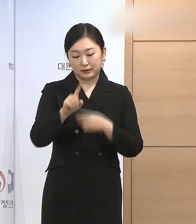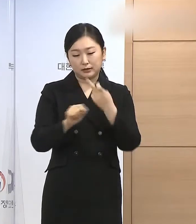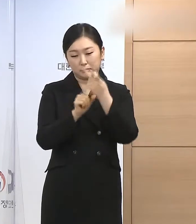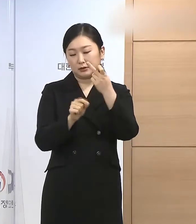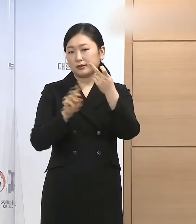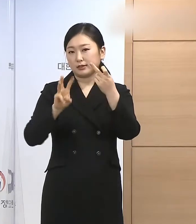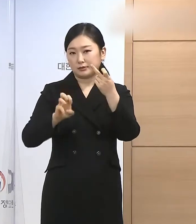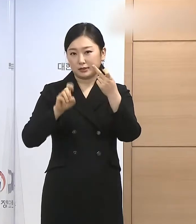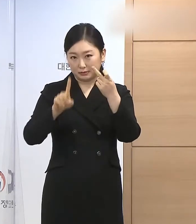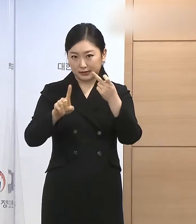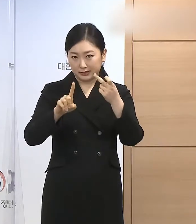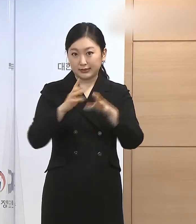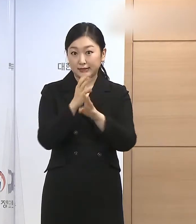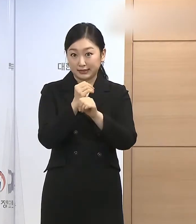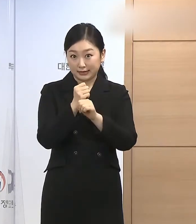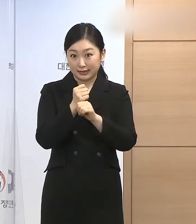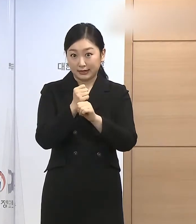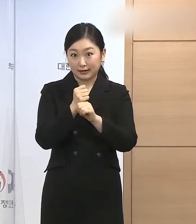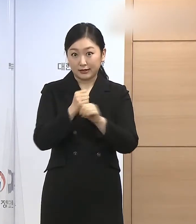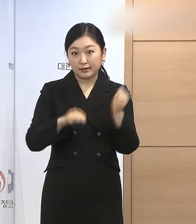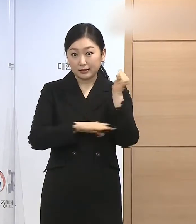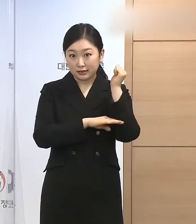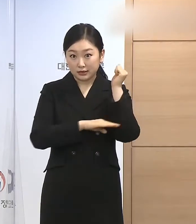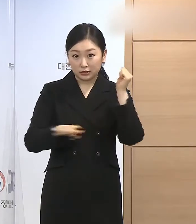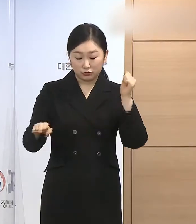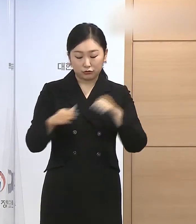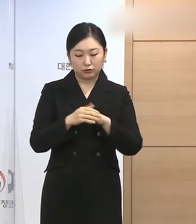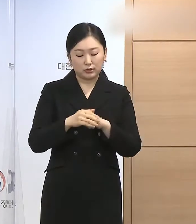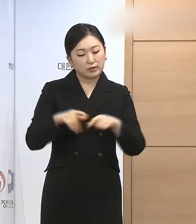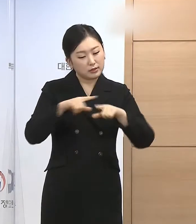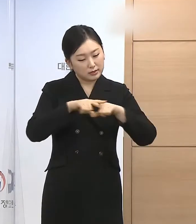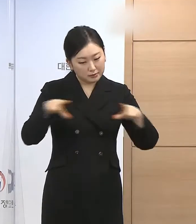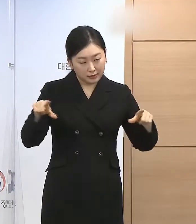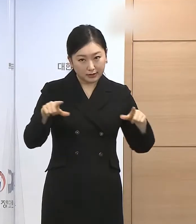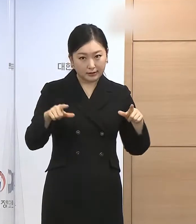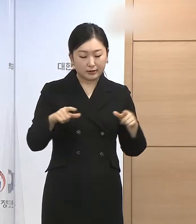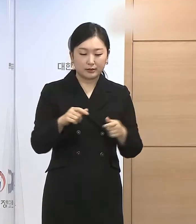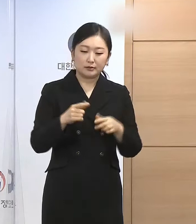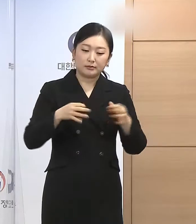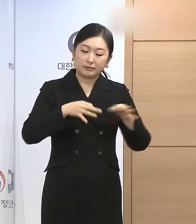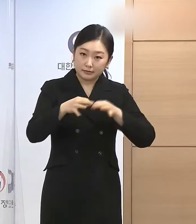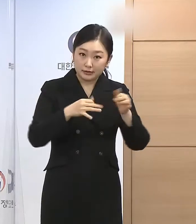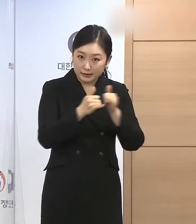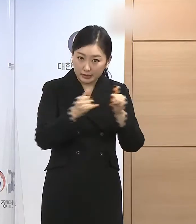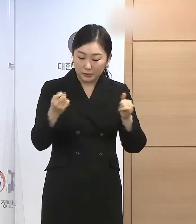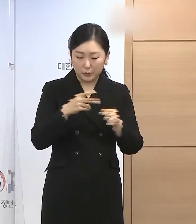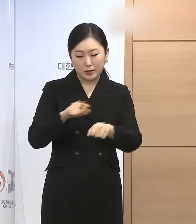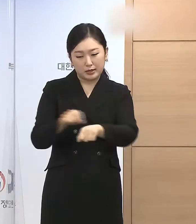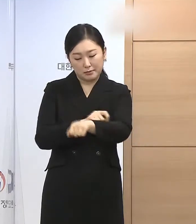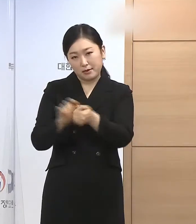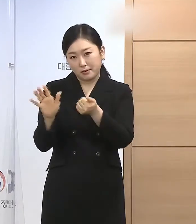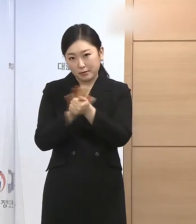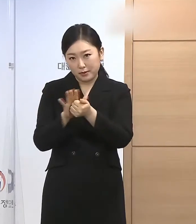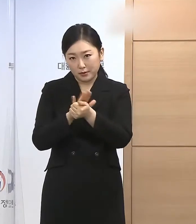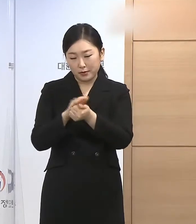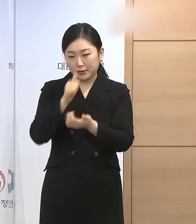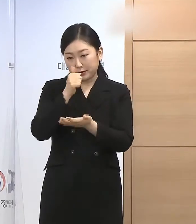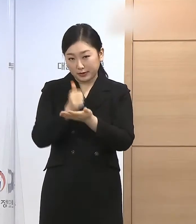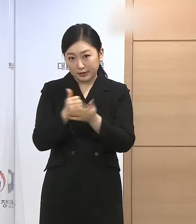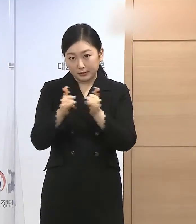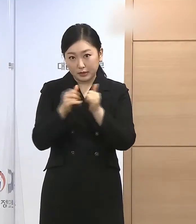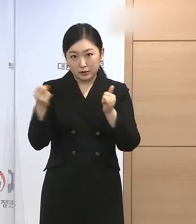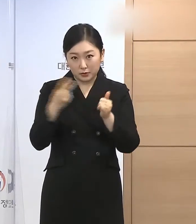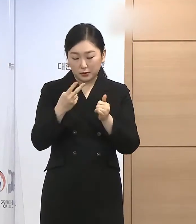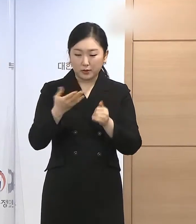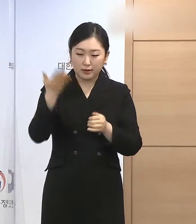일반 형사범을 비롯하여 중소기업인, 소상공인, 특별 배려 수용자, 전직